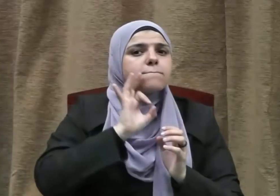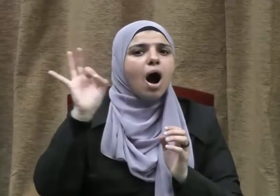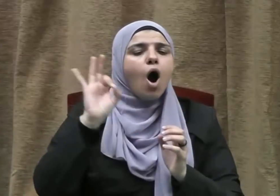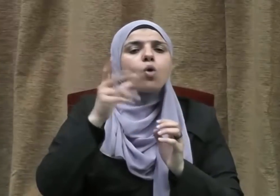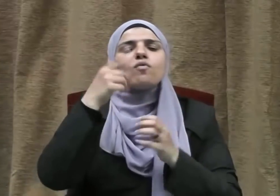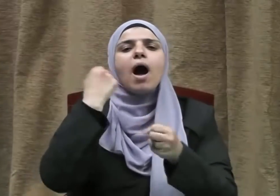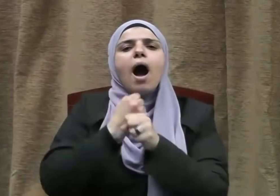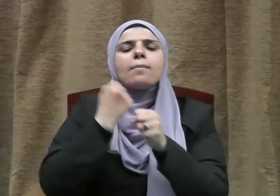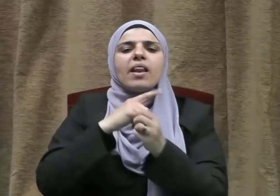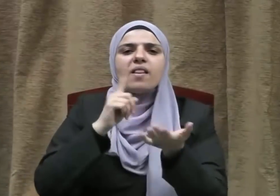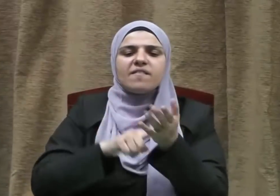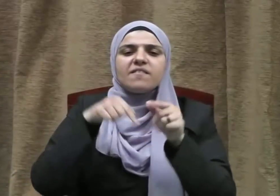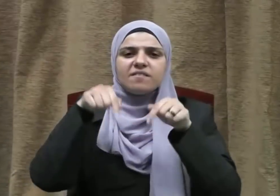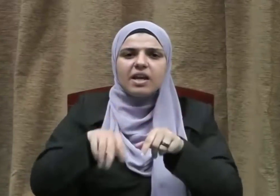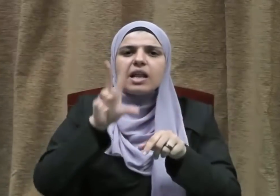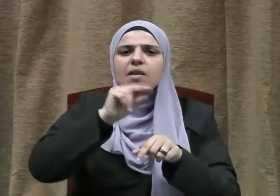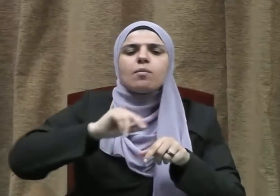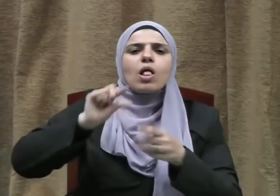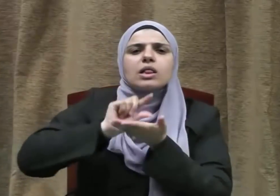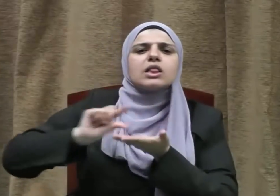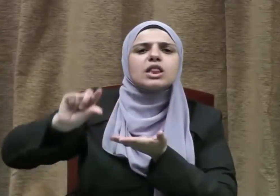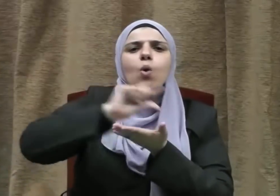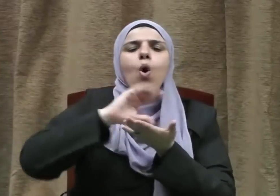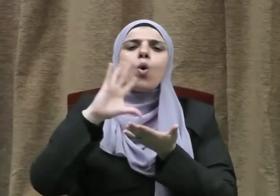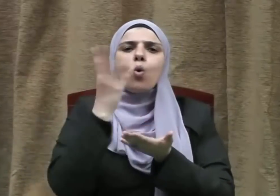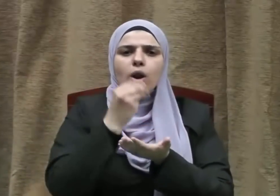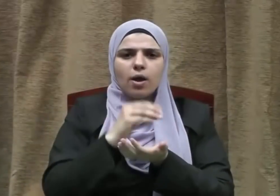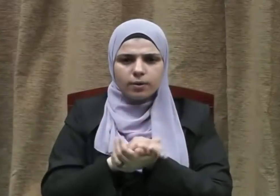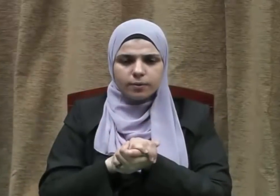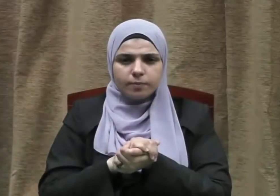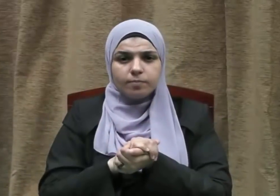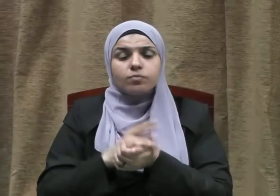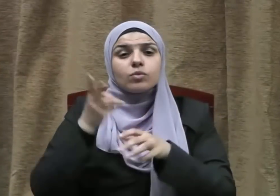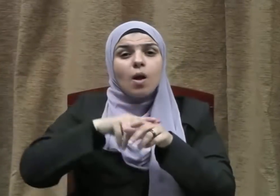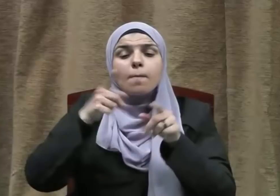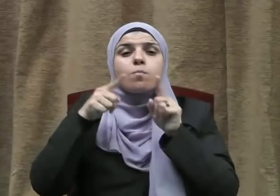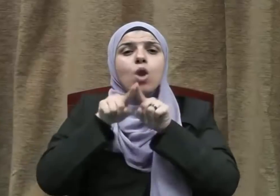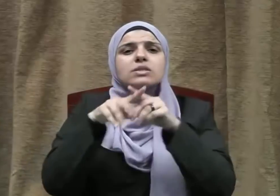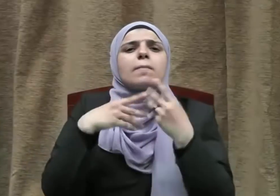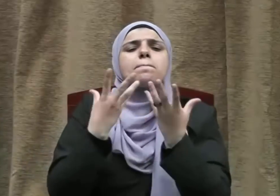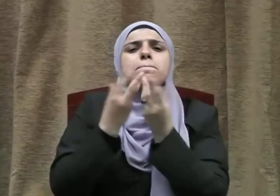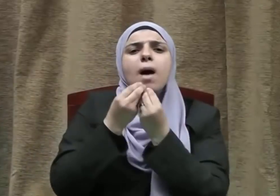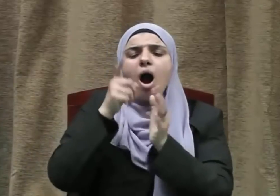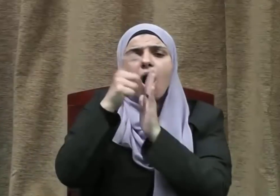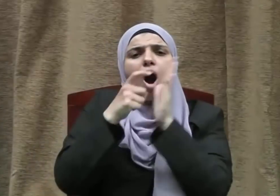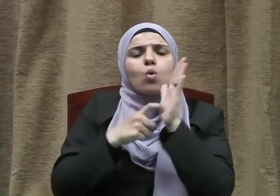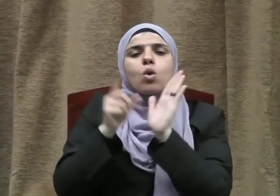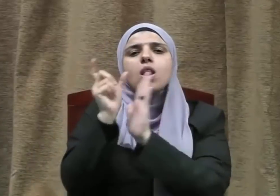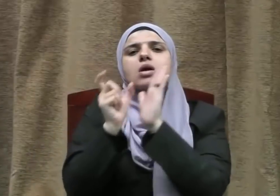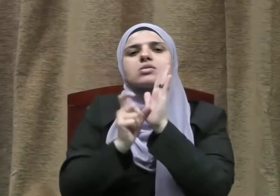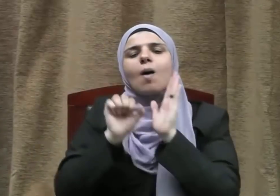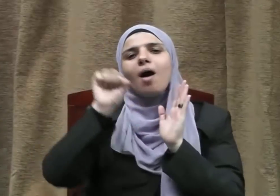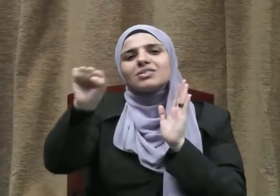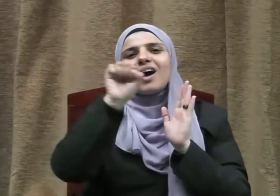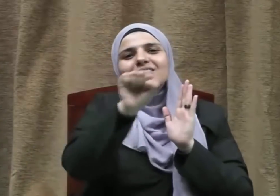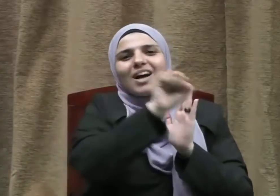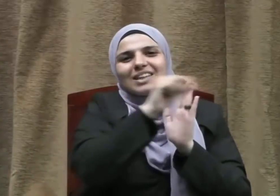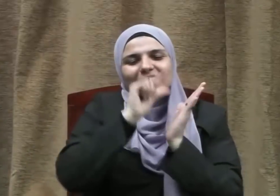والمعروف والمعمول بها لدى الدول المضيفة وفق قوانينها المنظمة